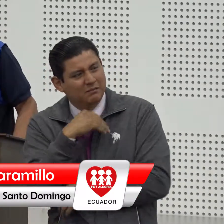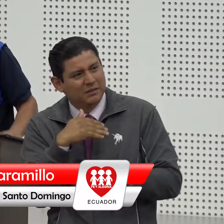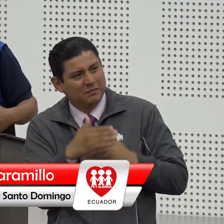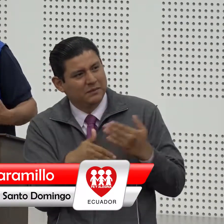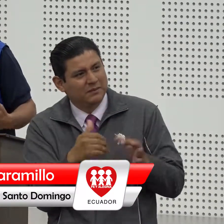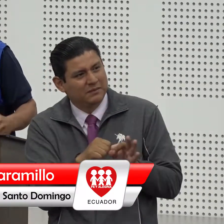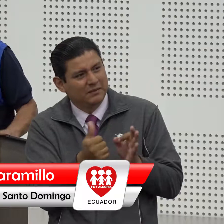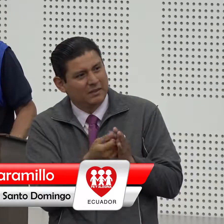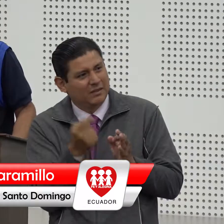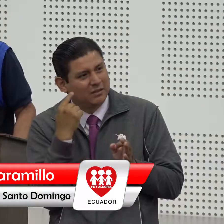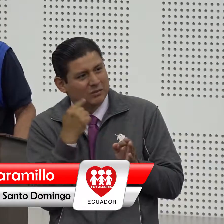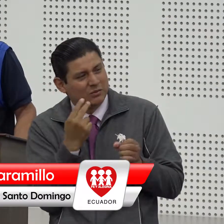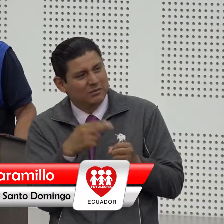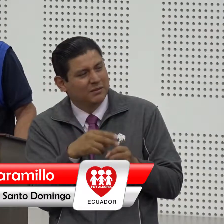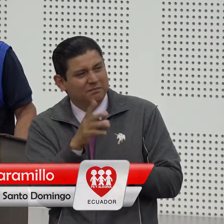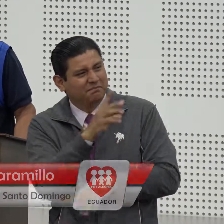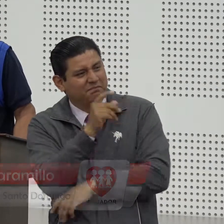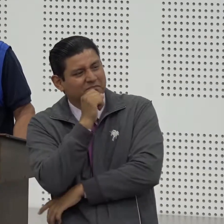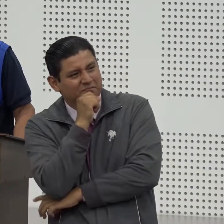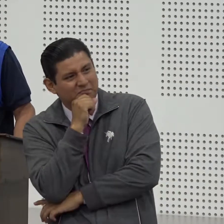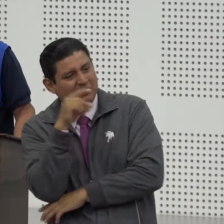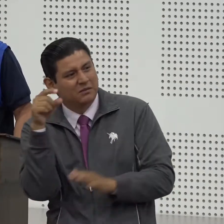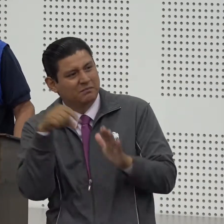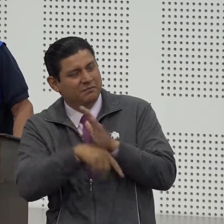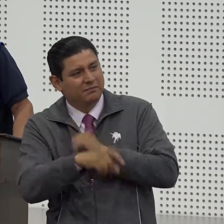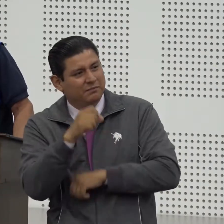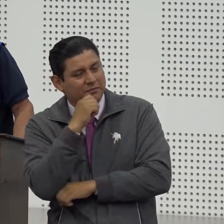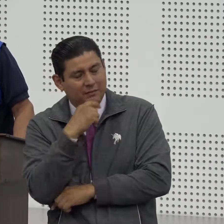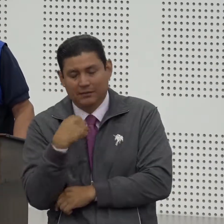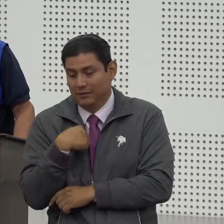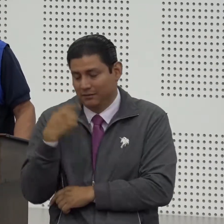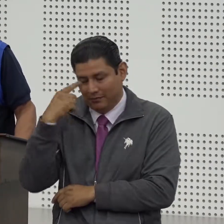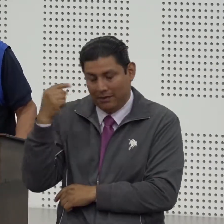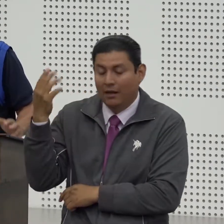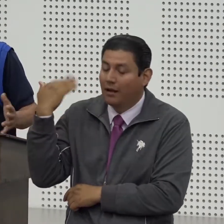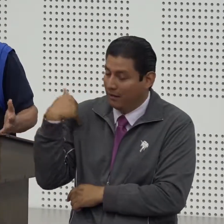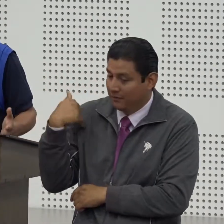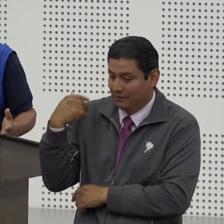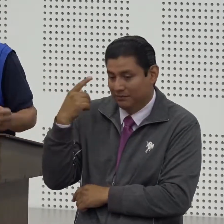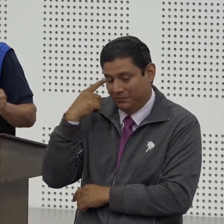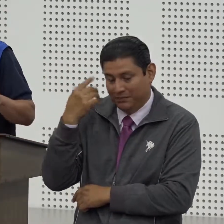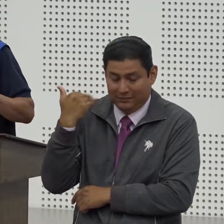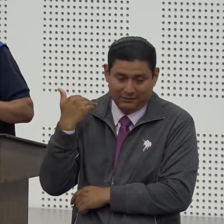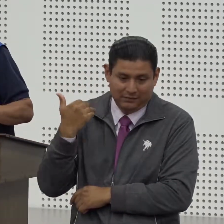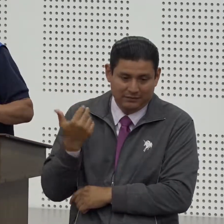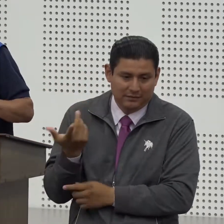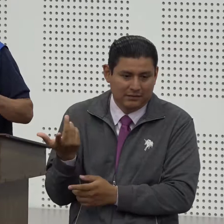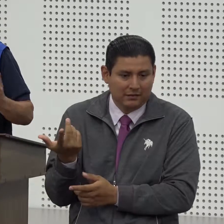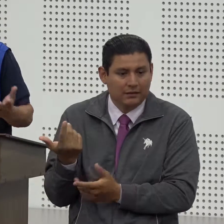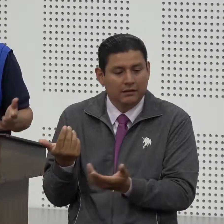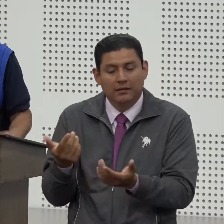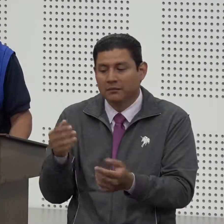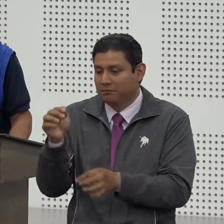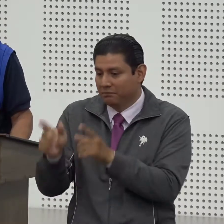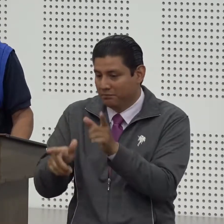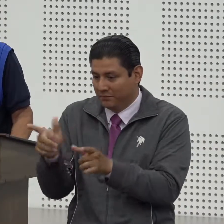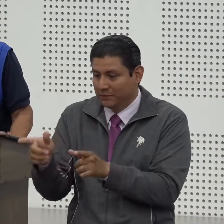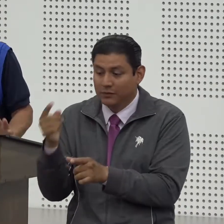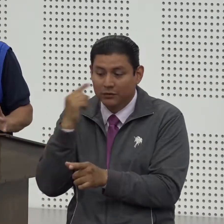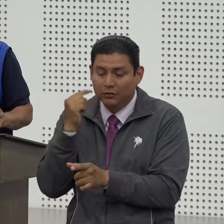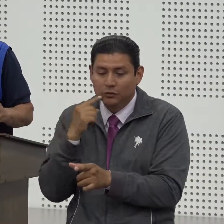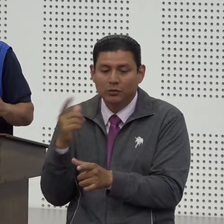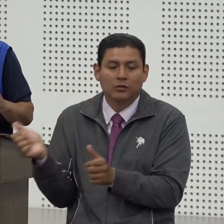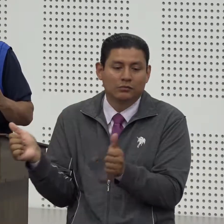que el nivel de éxito que iba a tener ese experimento de inclusión de personas sordas con personas oyentes